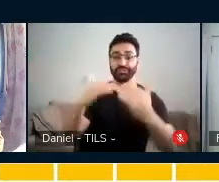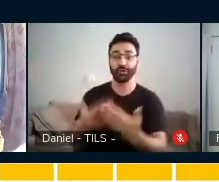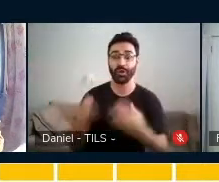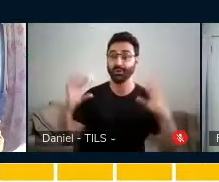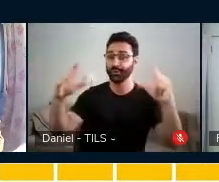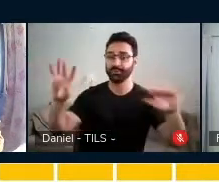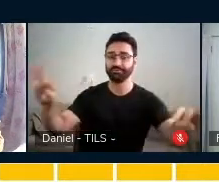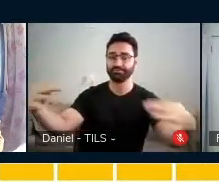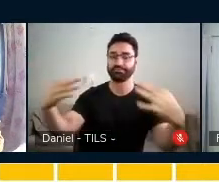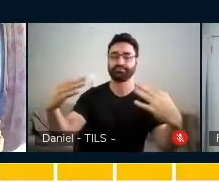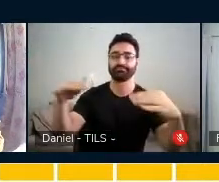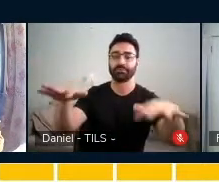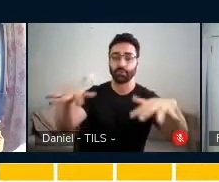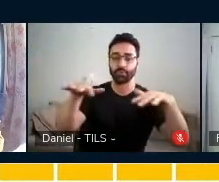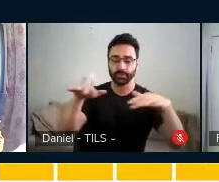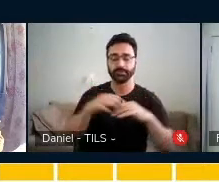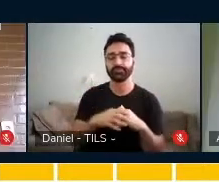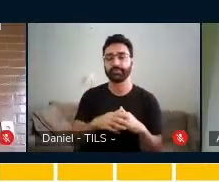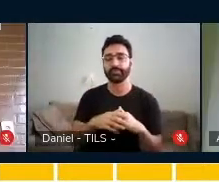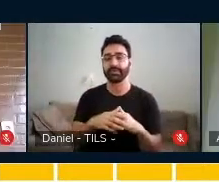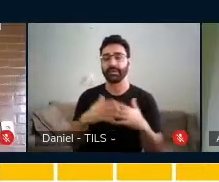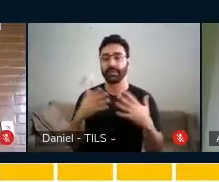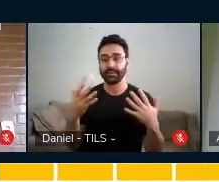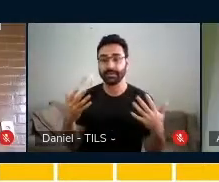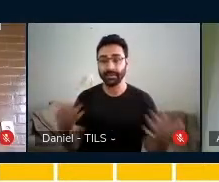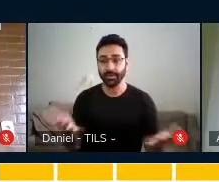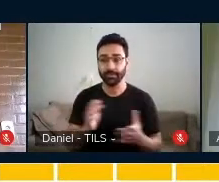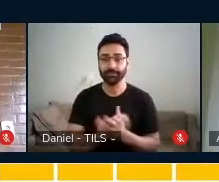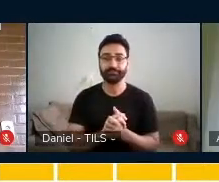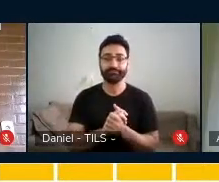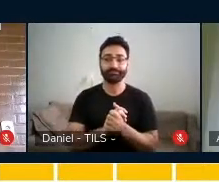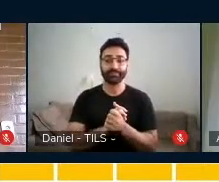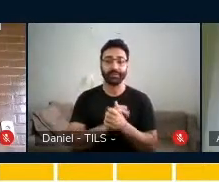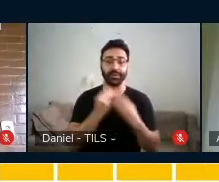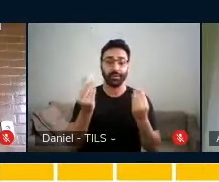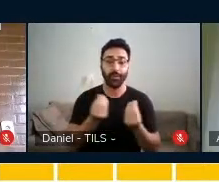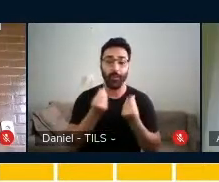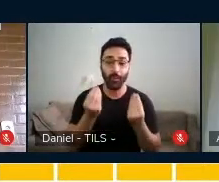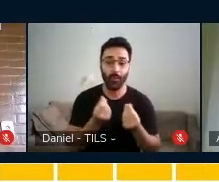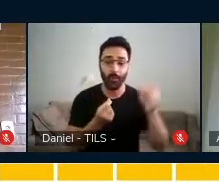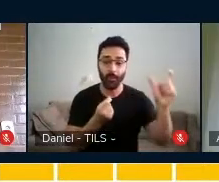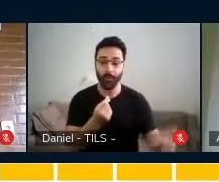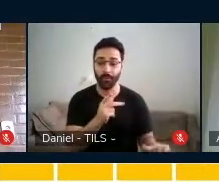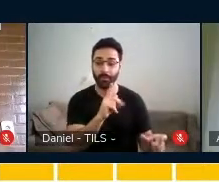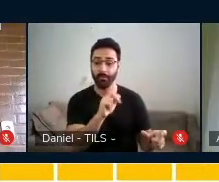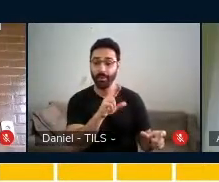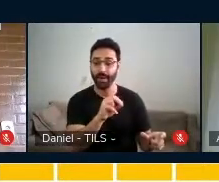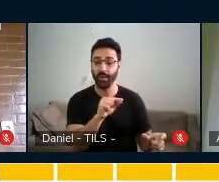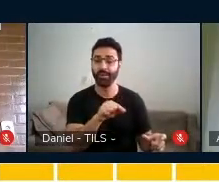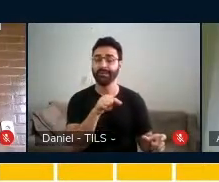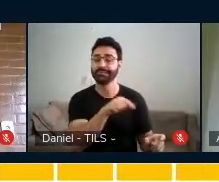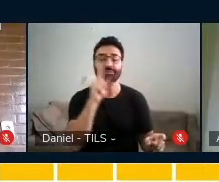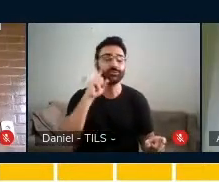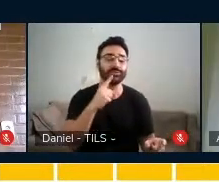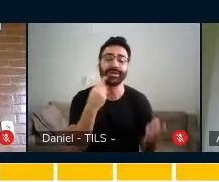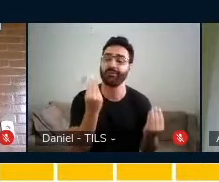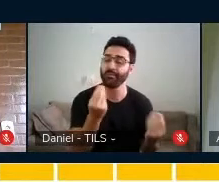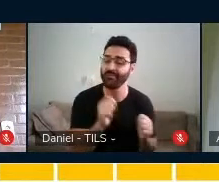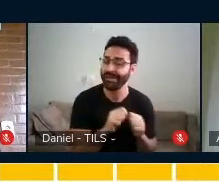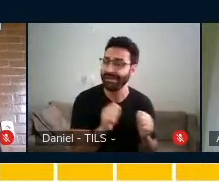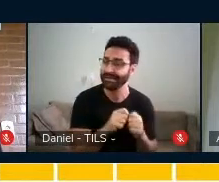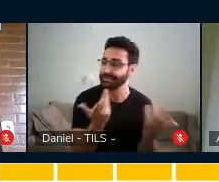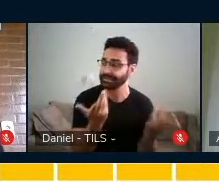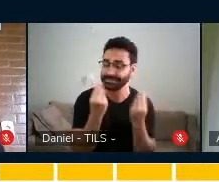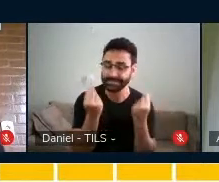Então, ela pega e fala, Tati, como que a gente vai fazer com a Paula? Porque a Paula é surda. Aí, a gente